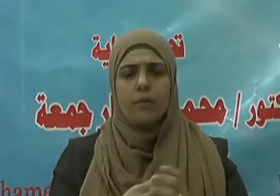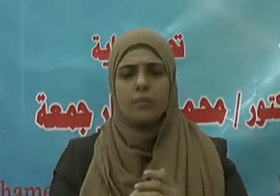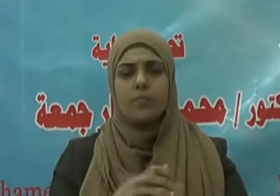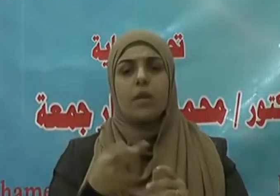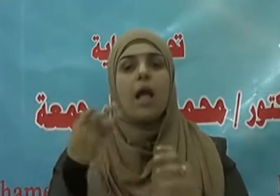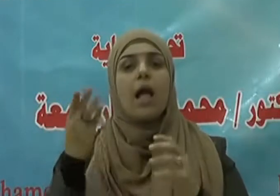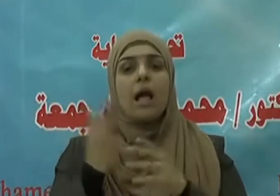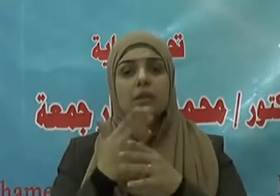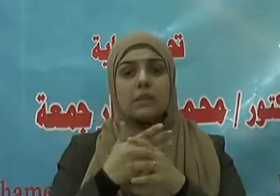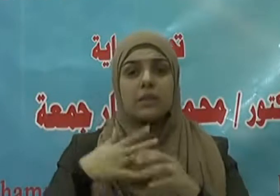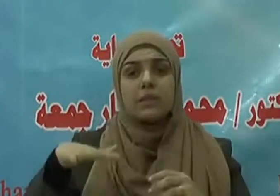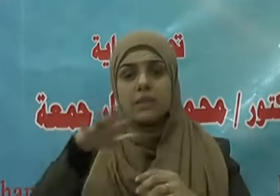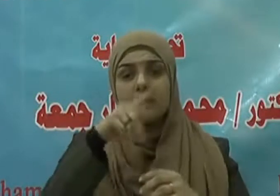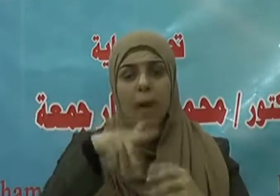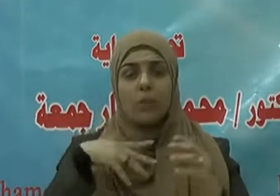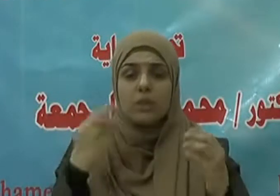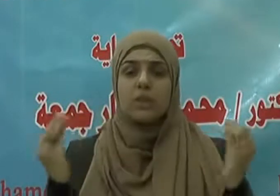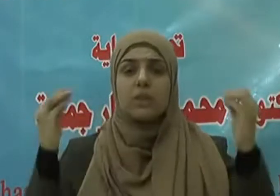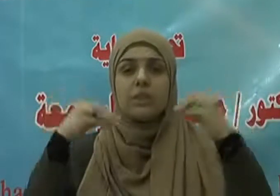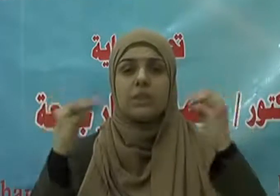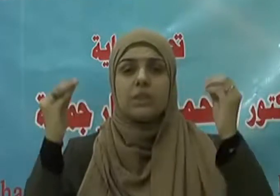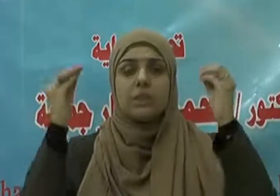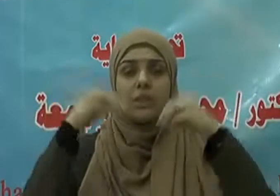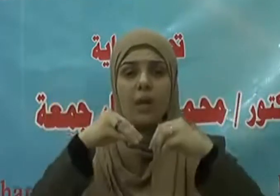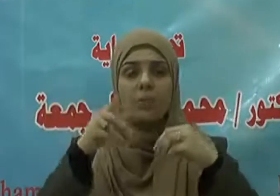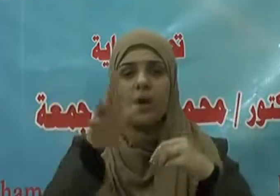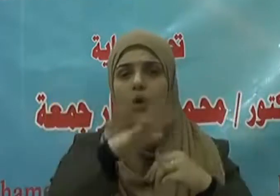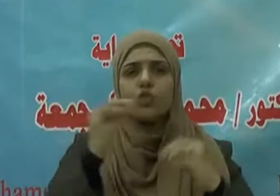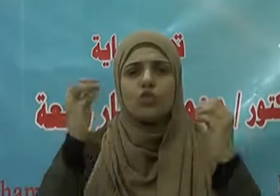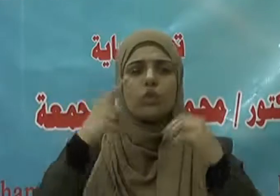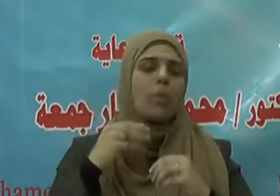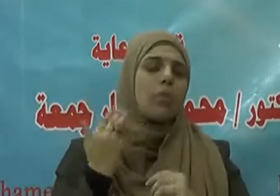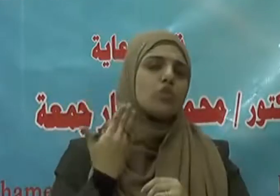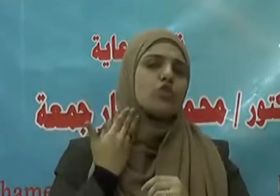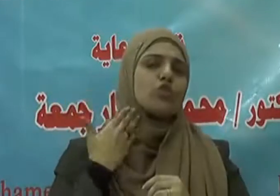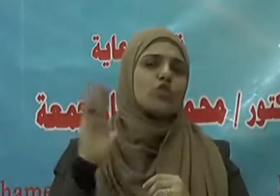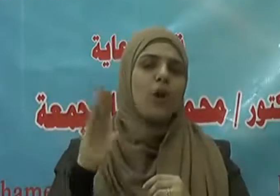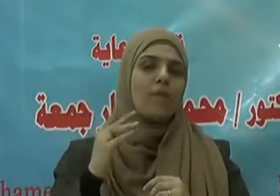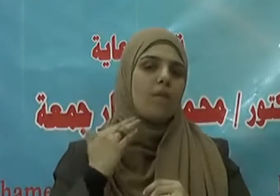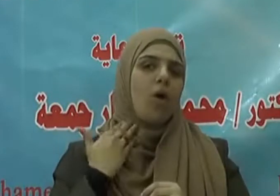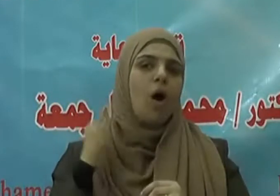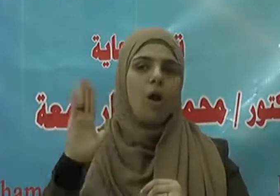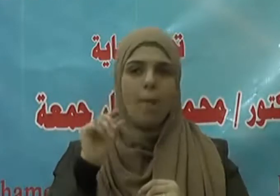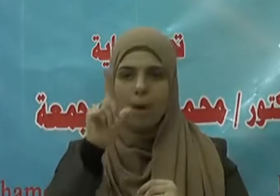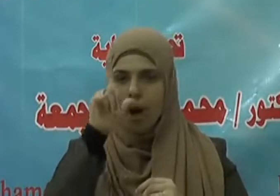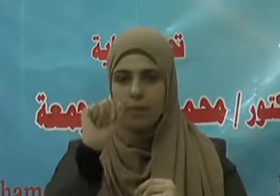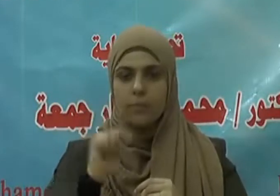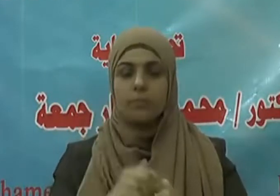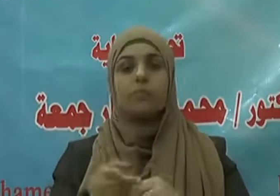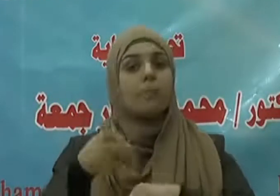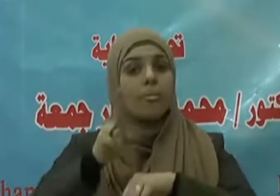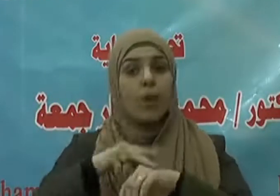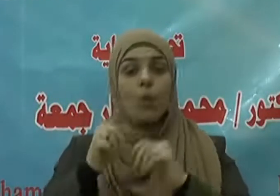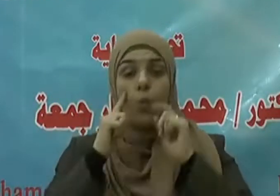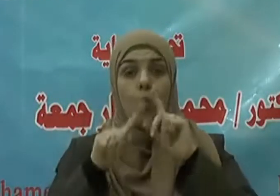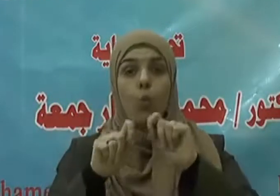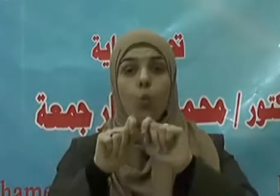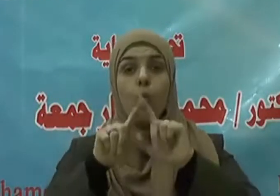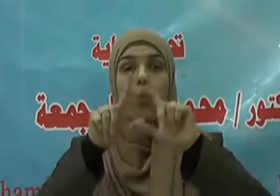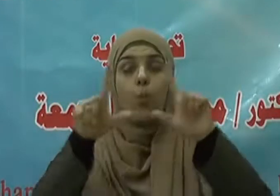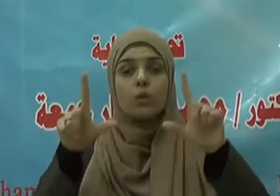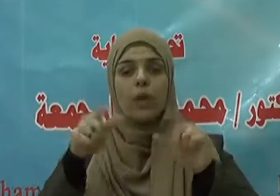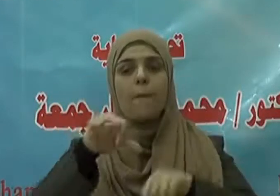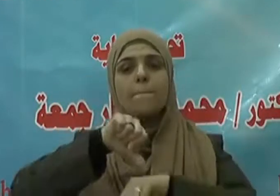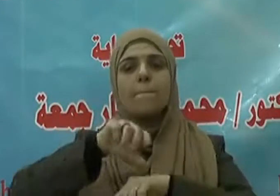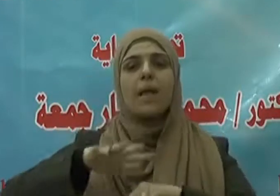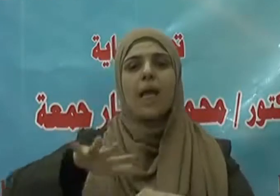فريضة من فرائض الله وهناك ألوان من الشهادة لا تقل قدراً ولا مكاناً